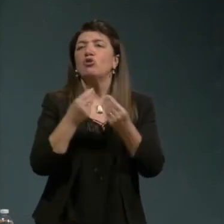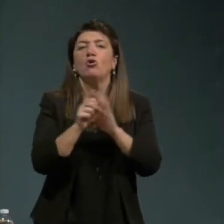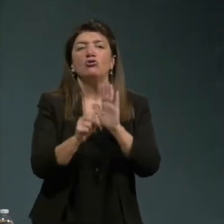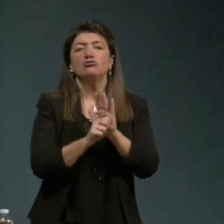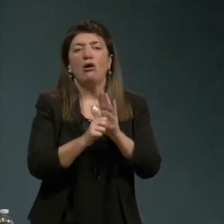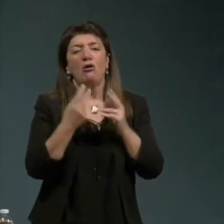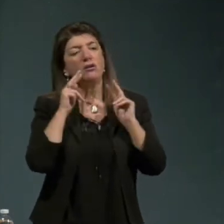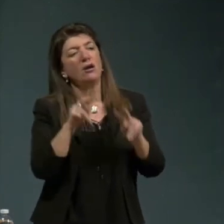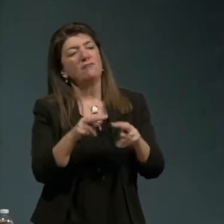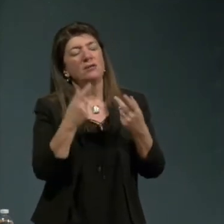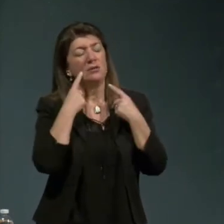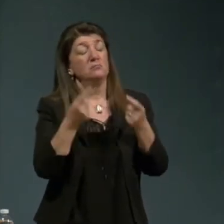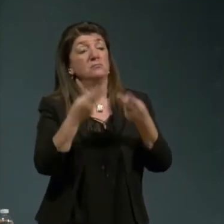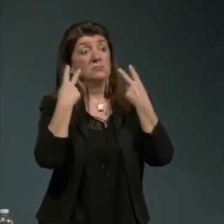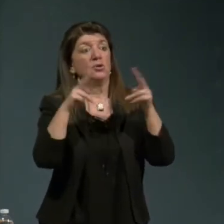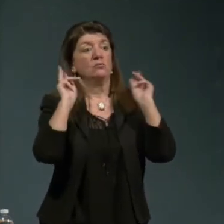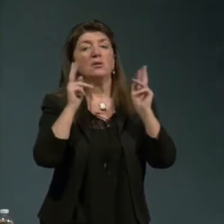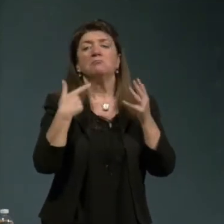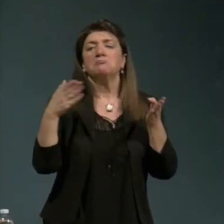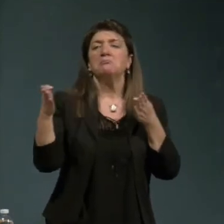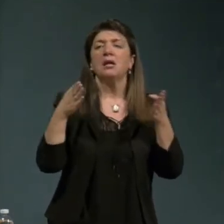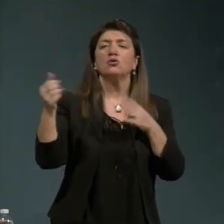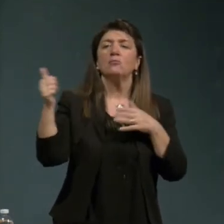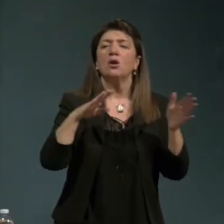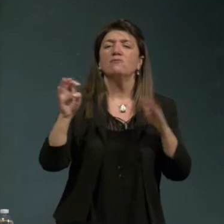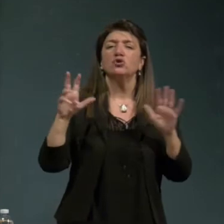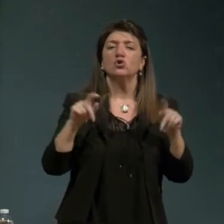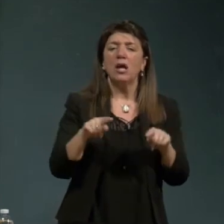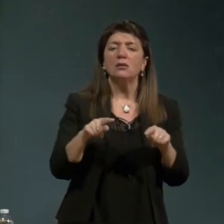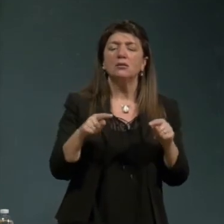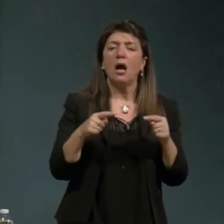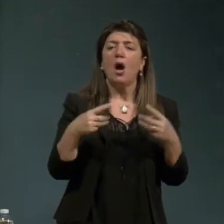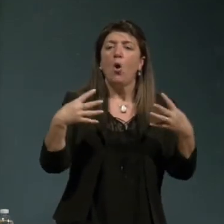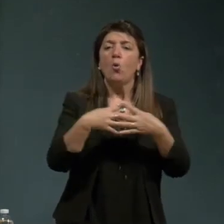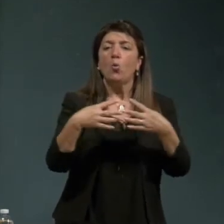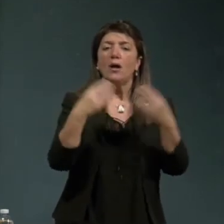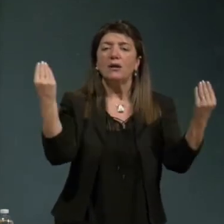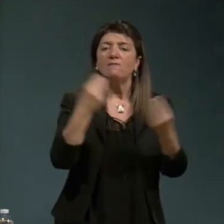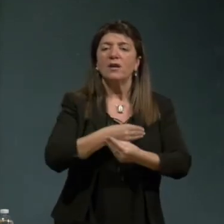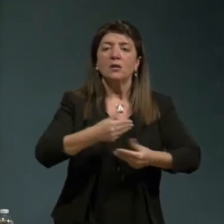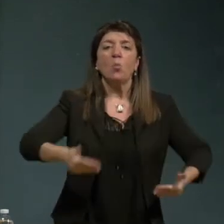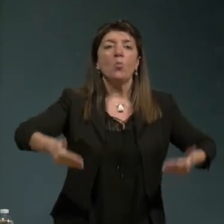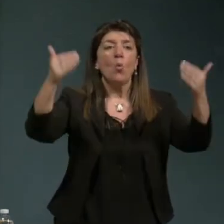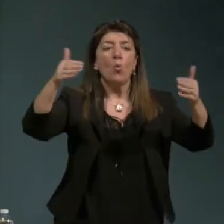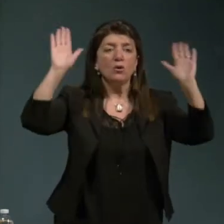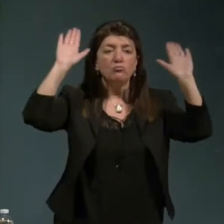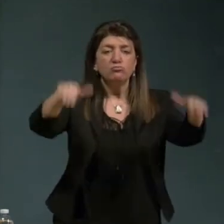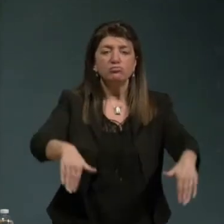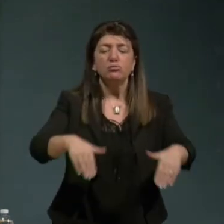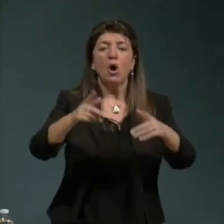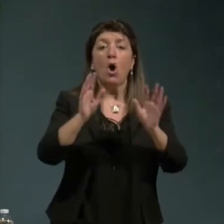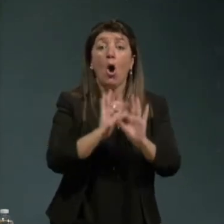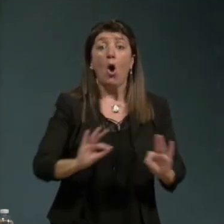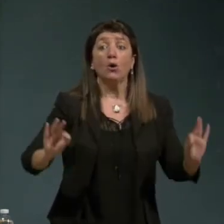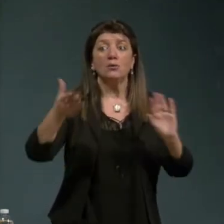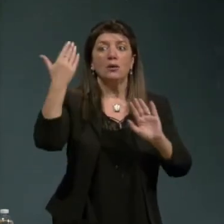sorprendenti alla fine degli anni 80 la fine della guerra fredda il crollo dei muri la fine di un ordine che